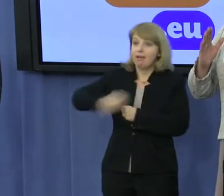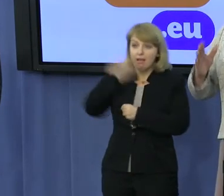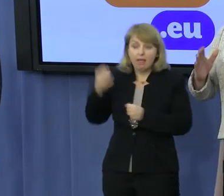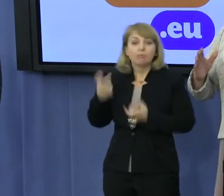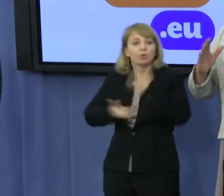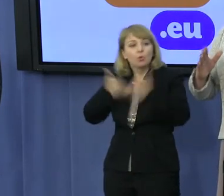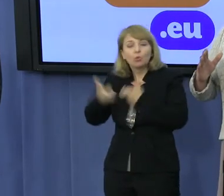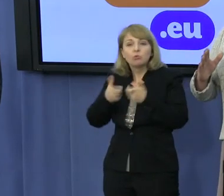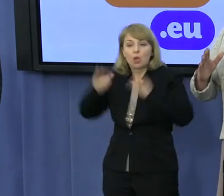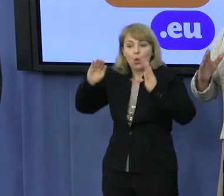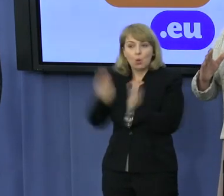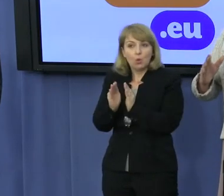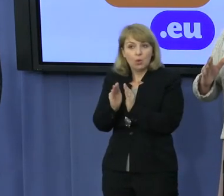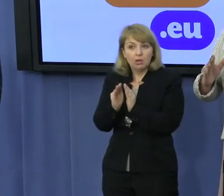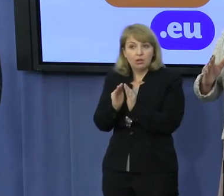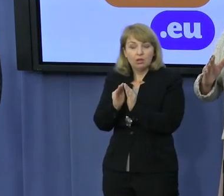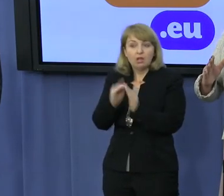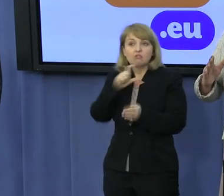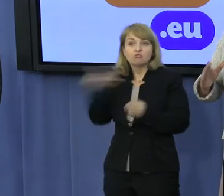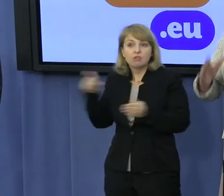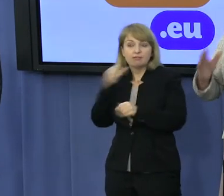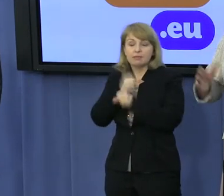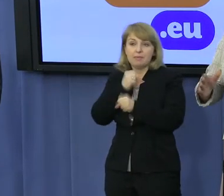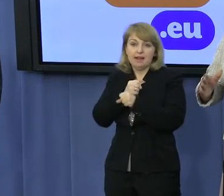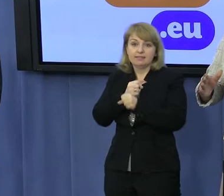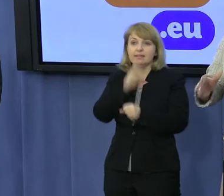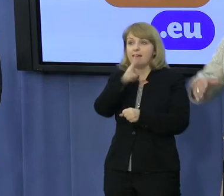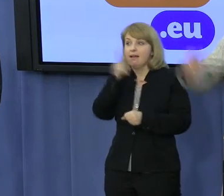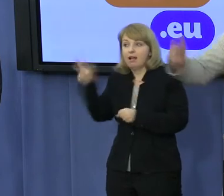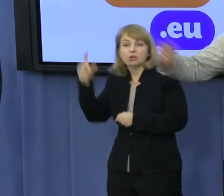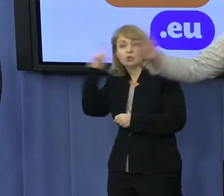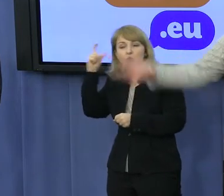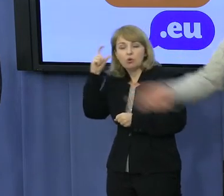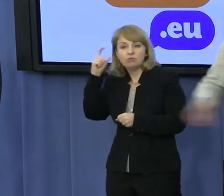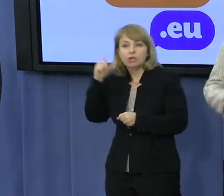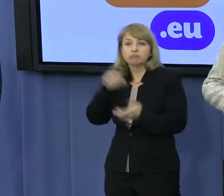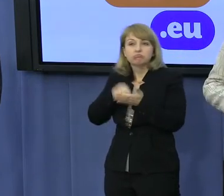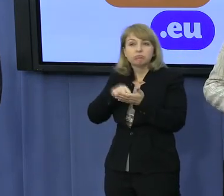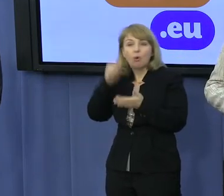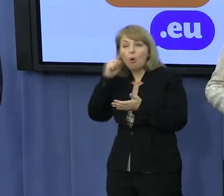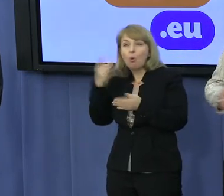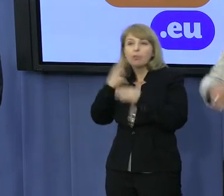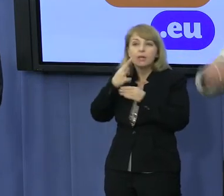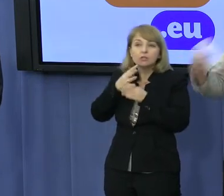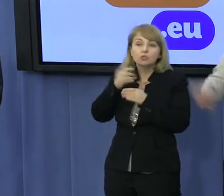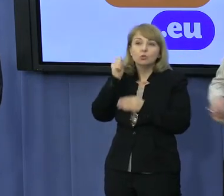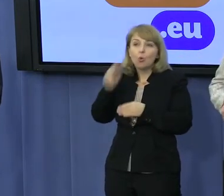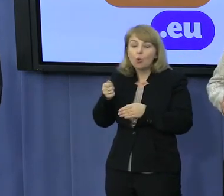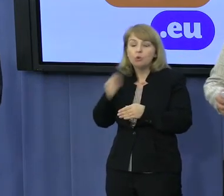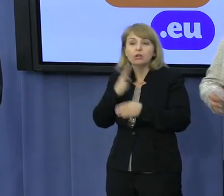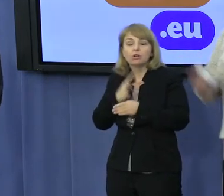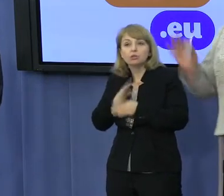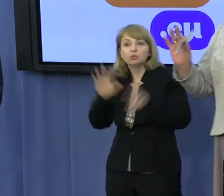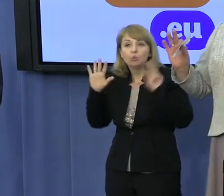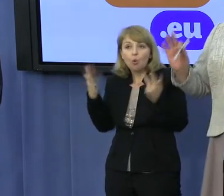minimalnego, nominalnego czasu pracy każdego człowieka. Dziś to jest 40 godzin, 48 godzin maksimum po